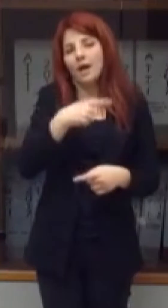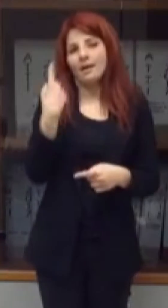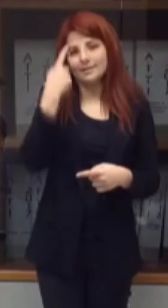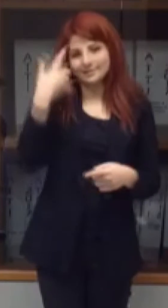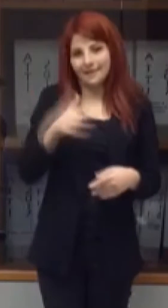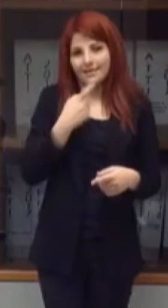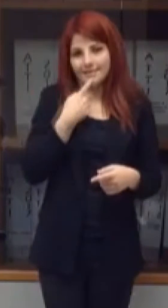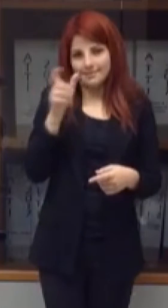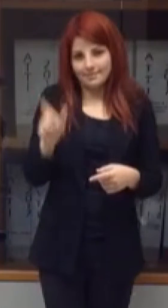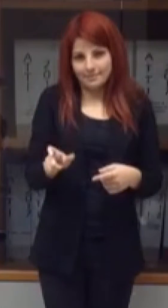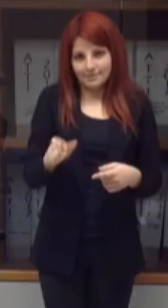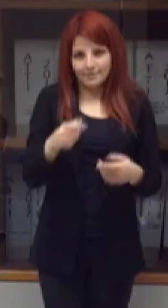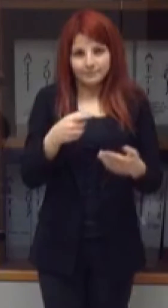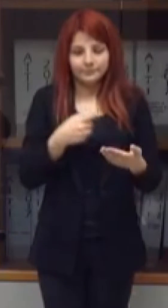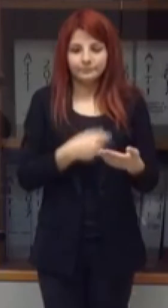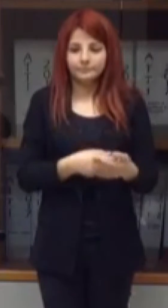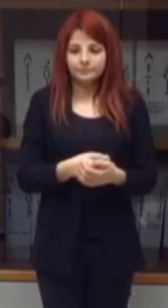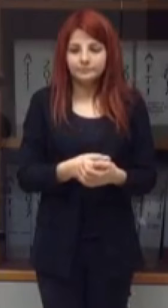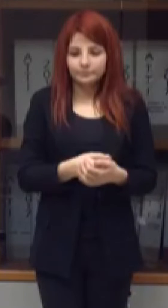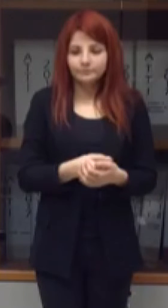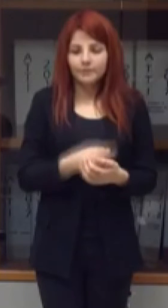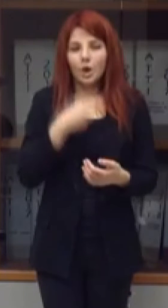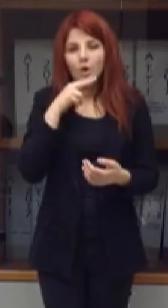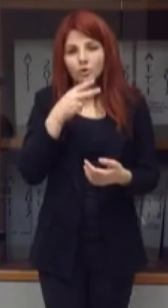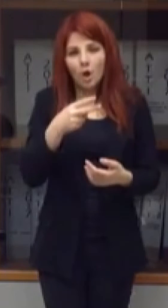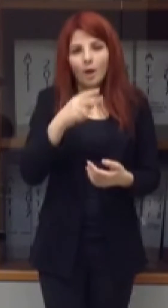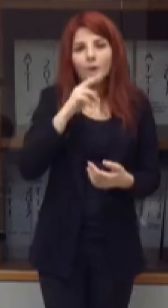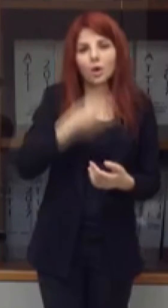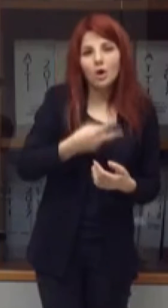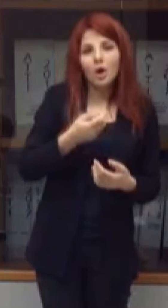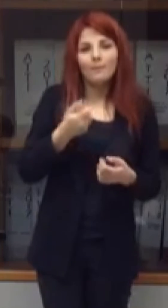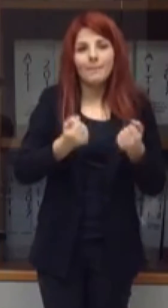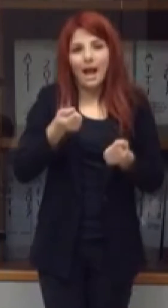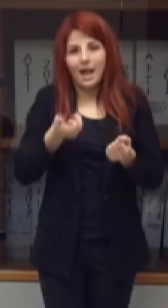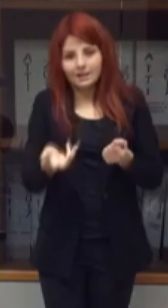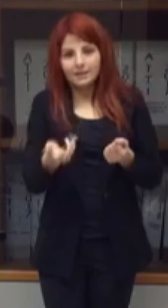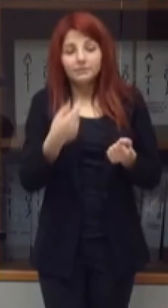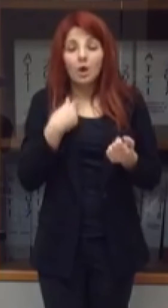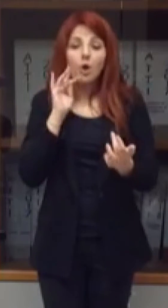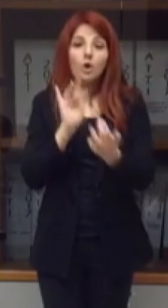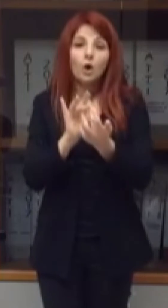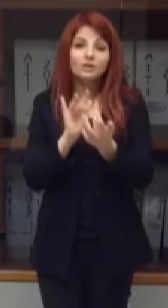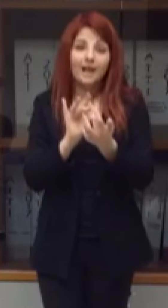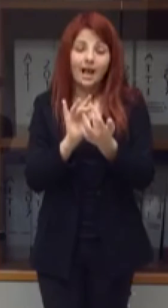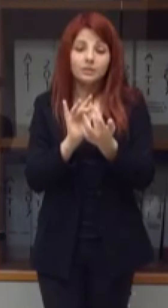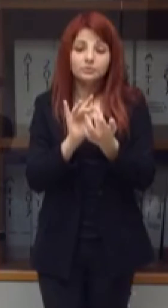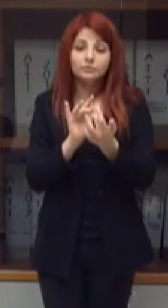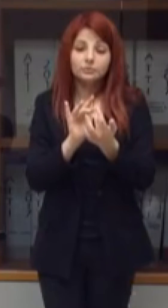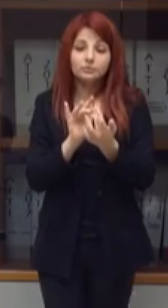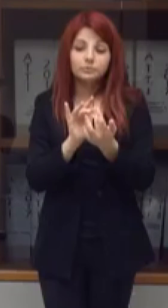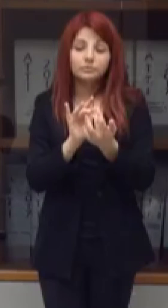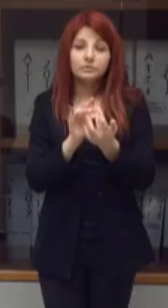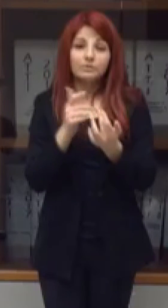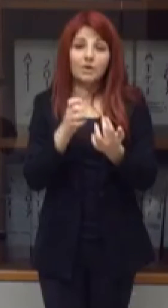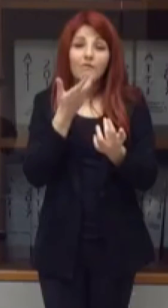qualcuno mi smentisca. L'aumento della diffusione del virus in Sicilia sarebbe una tragedia annunciata. Il mio invito, conclude il sindaco Pelloritano, è sempre lo stesso.